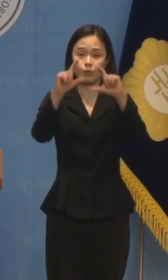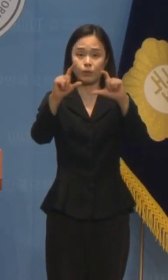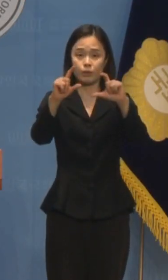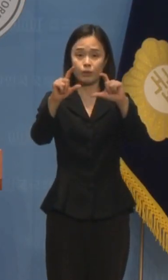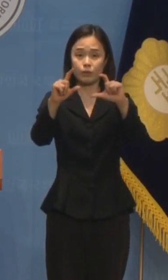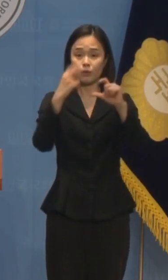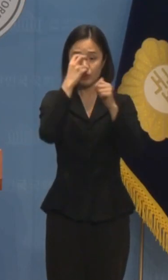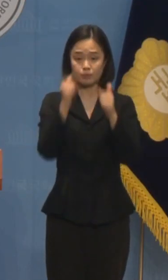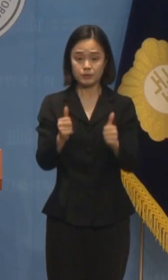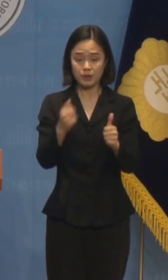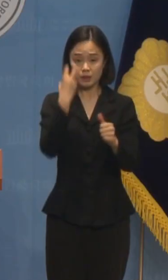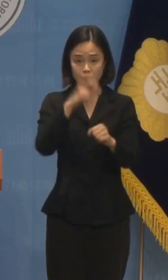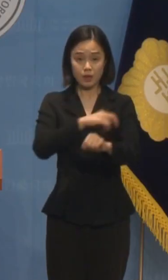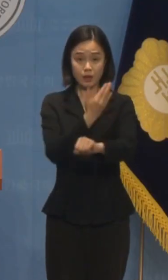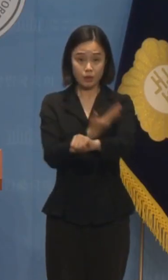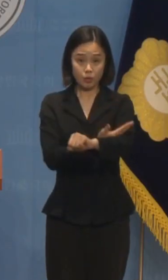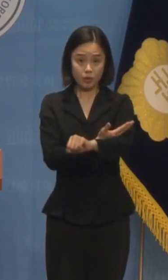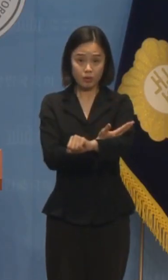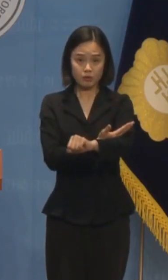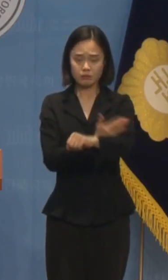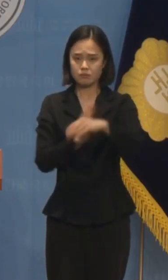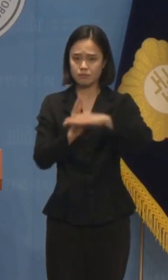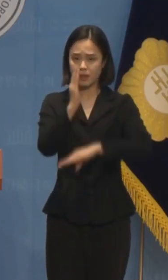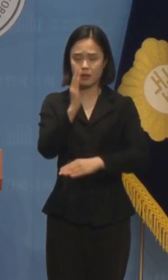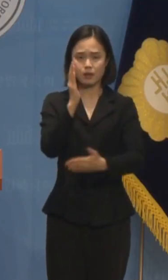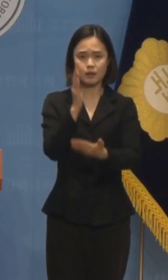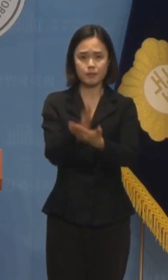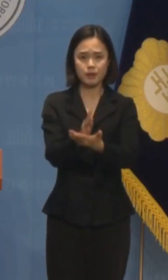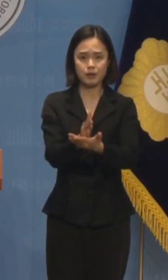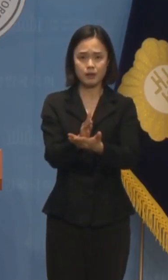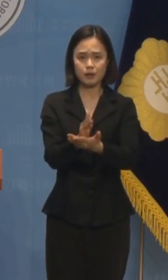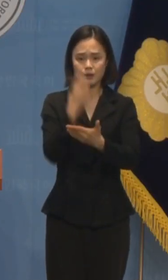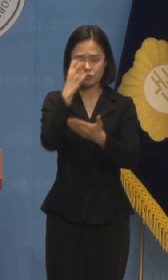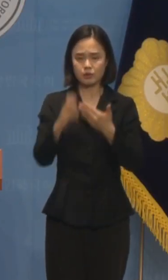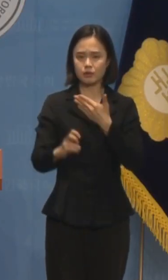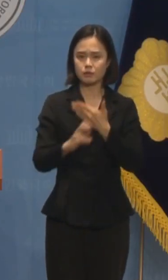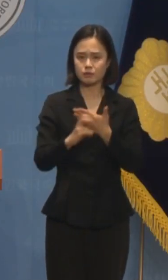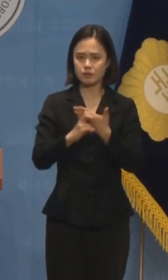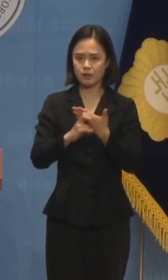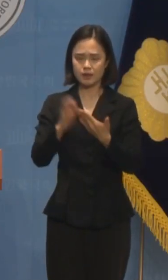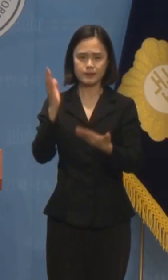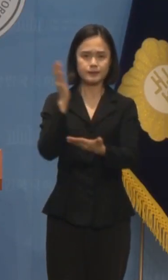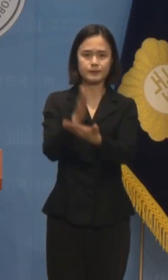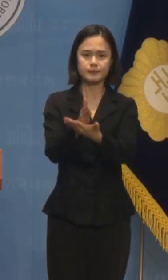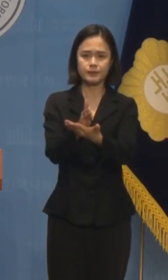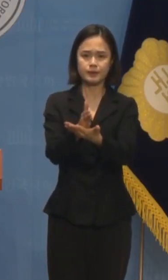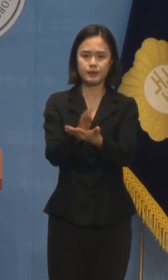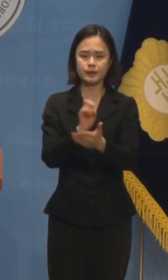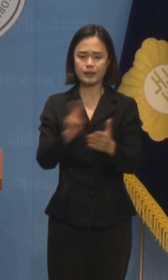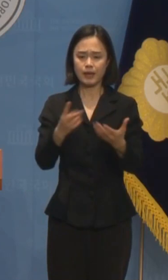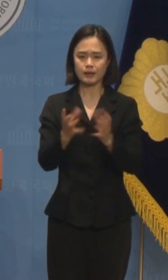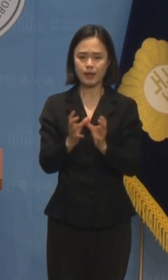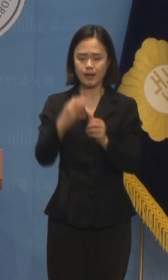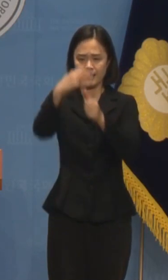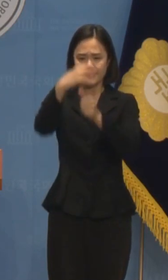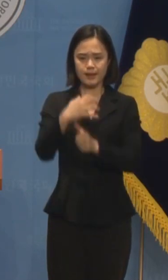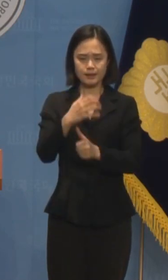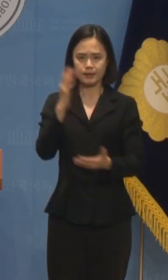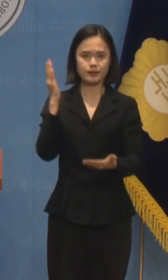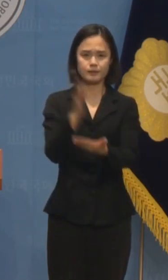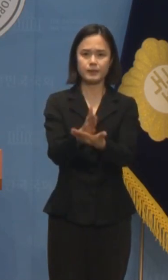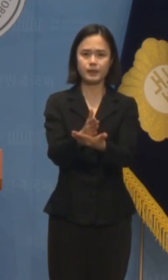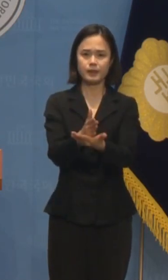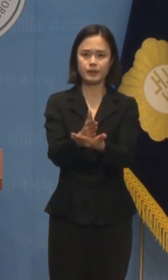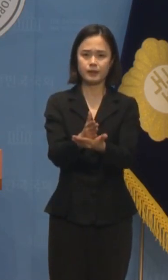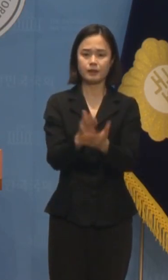검찰권을 남용하는 불법 수사, 야당 탄압 수사를 중단하기 바랍니다. 허위의 사실을 유포하여 공인의 명예를